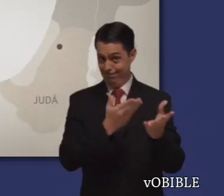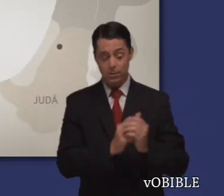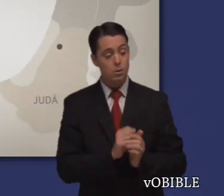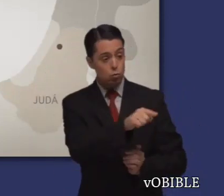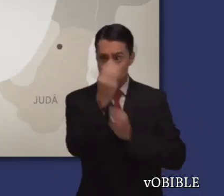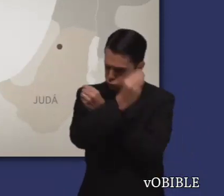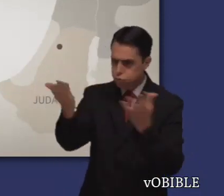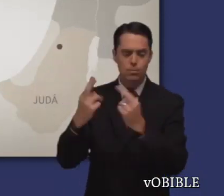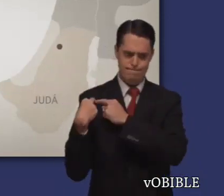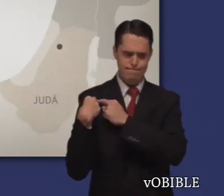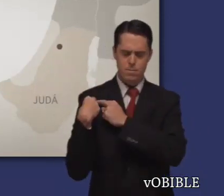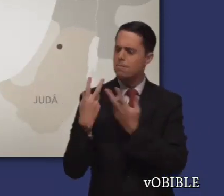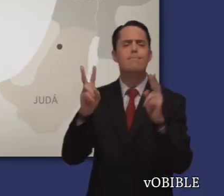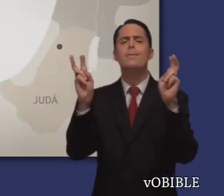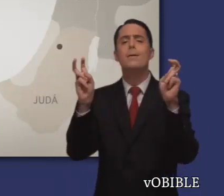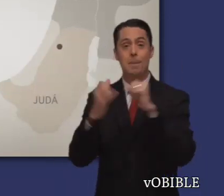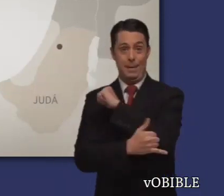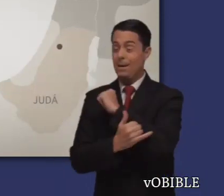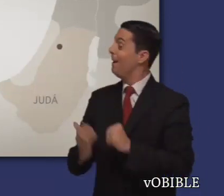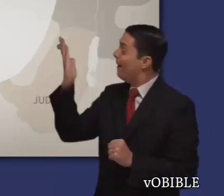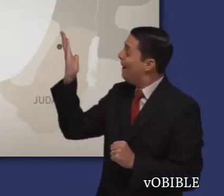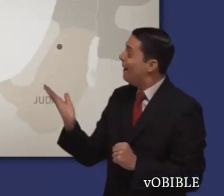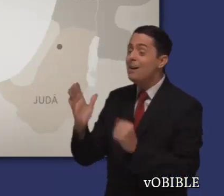Predijo la destrucción de Israel y Judá.